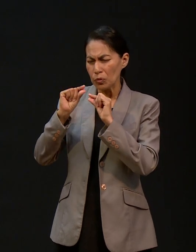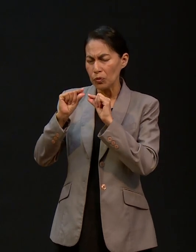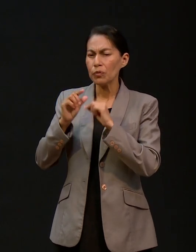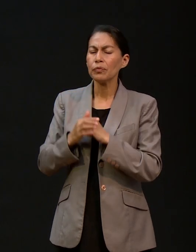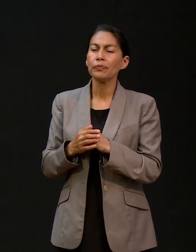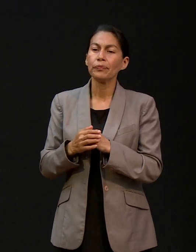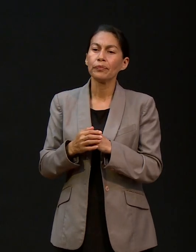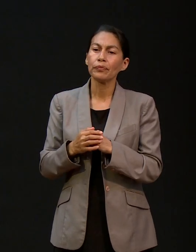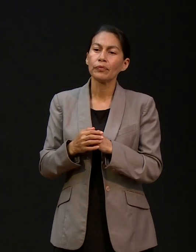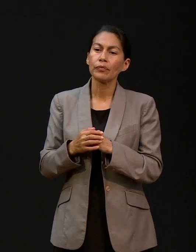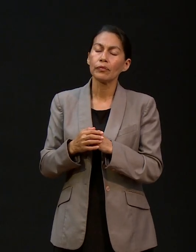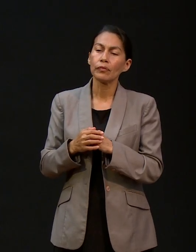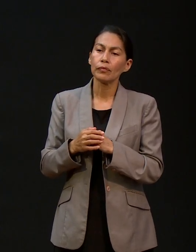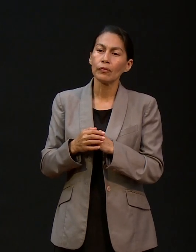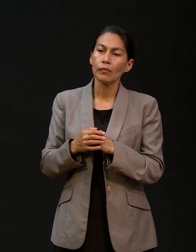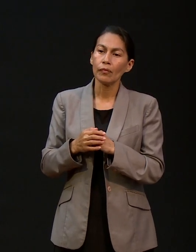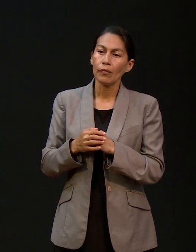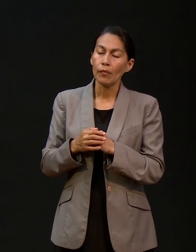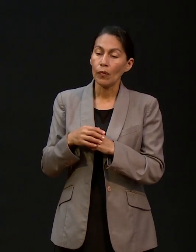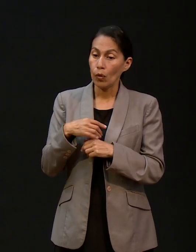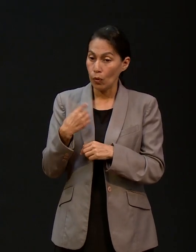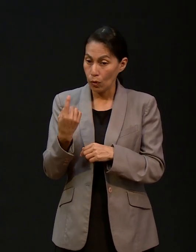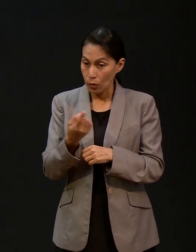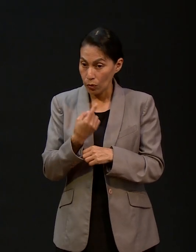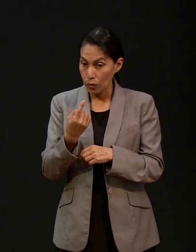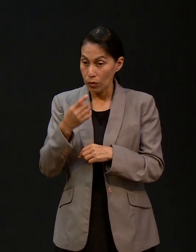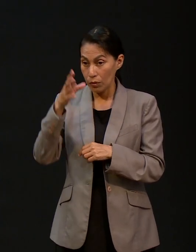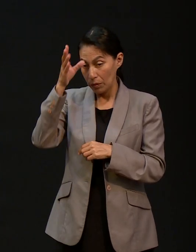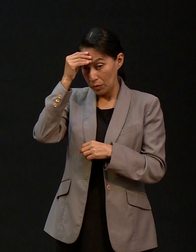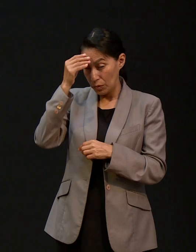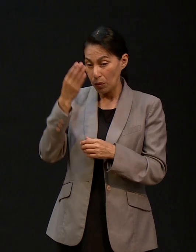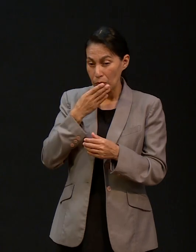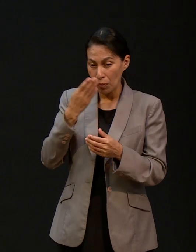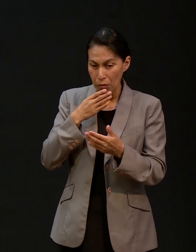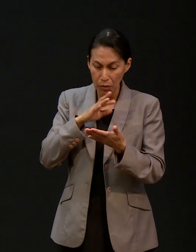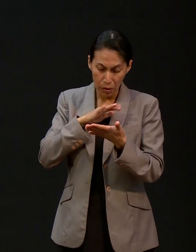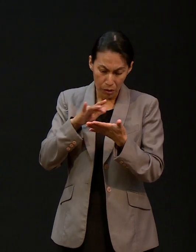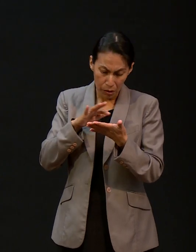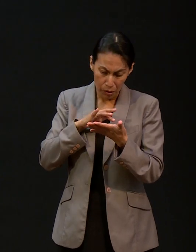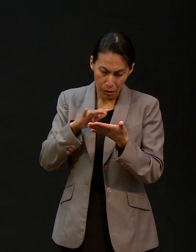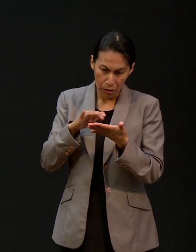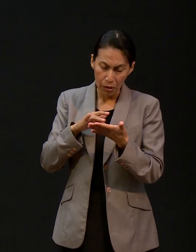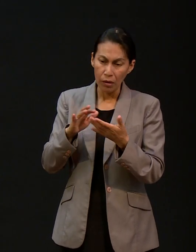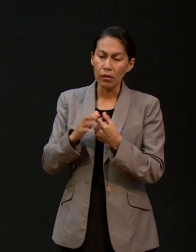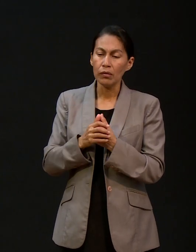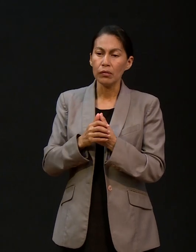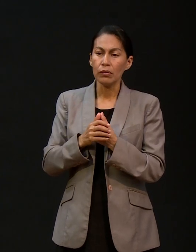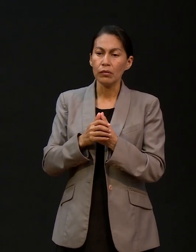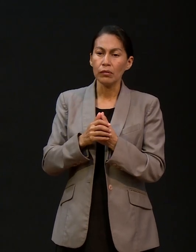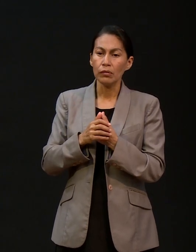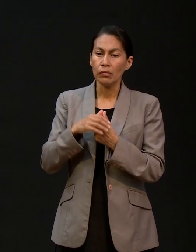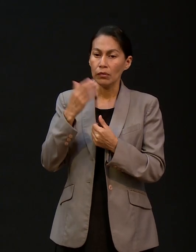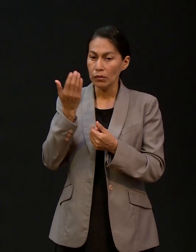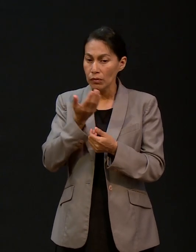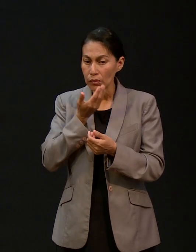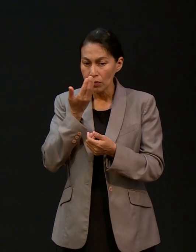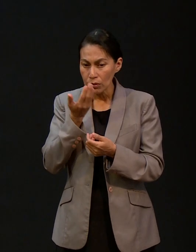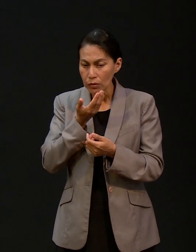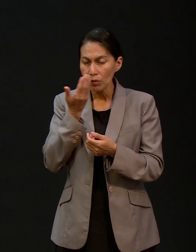todo. Desde ahí lo conocimos. Desde ahí aprendimos lo que es la Biblia también. La